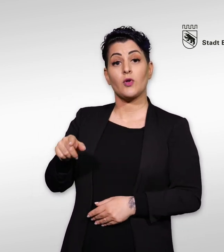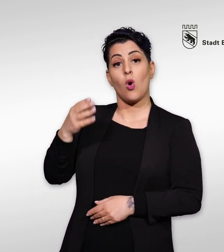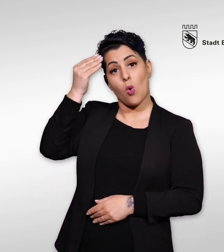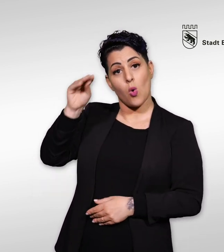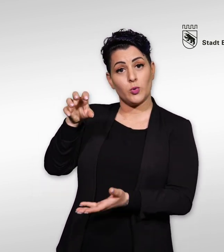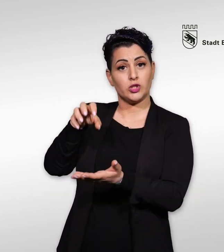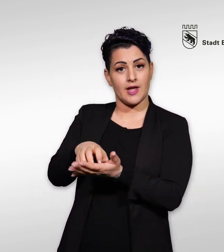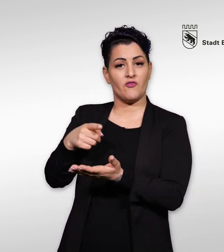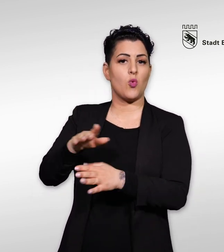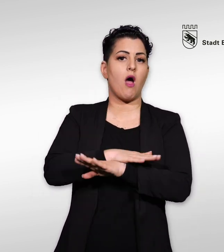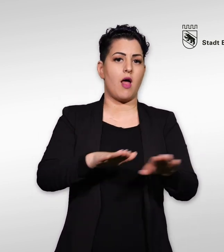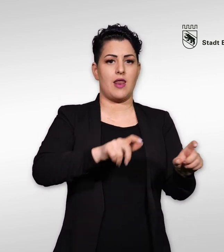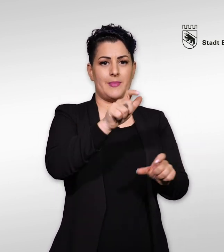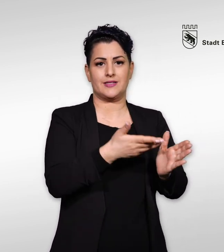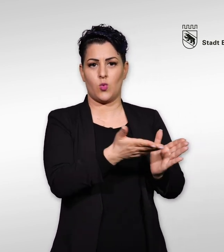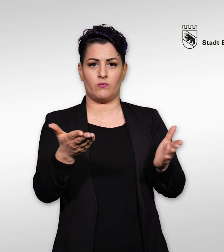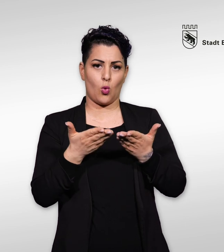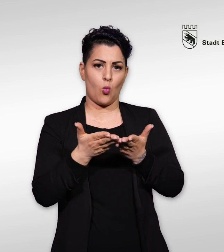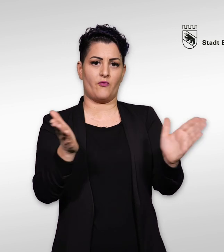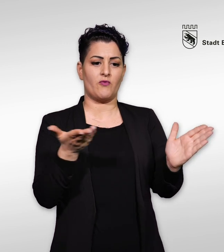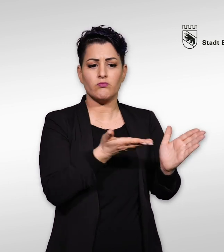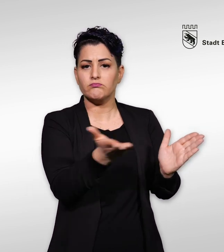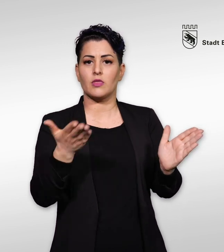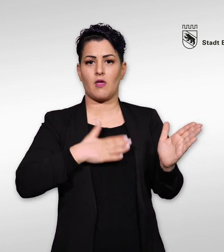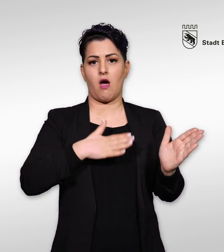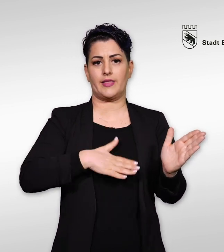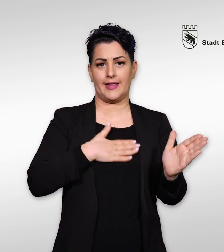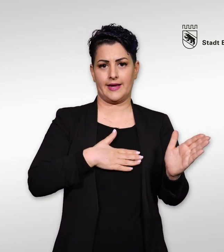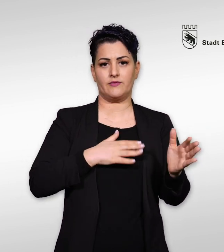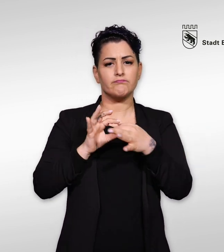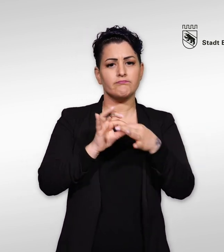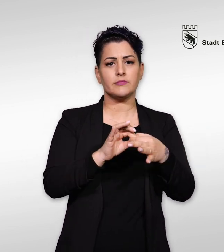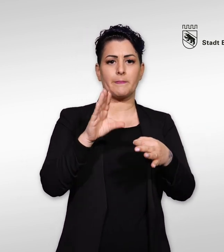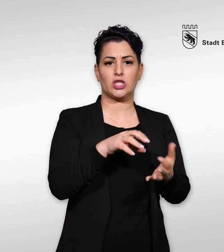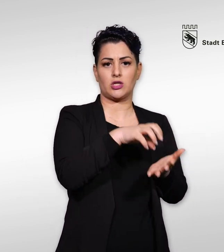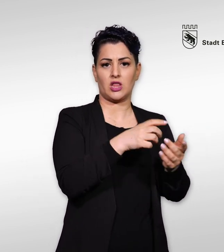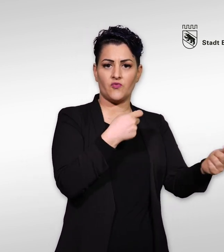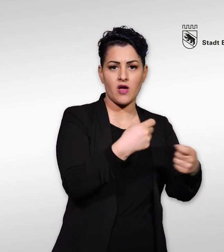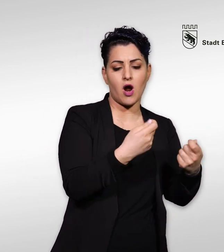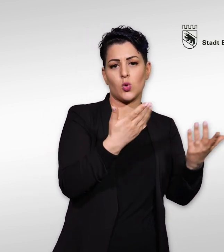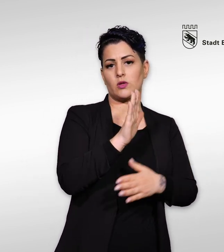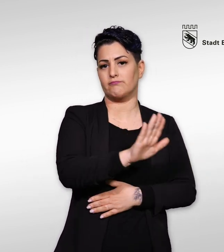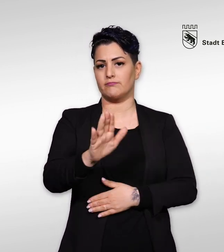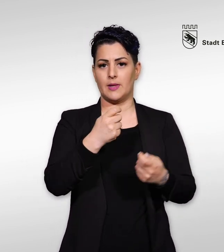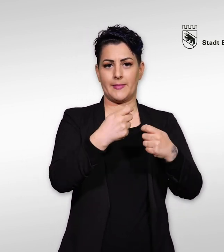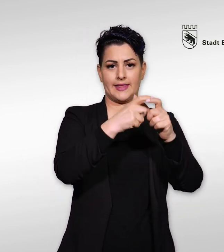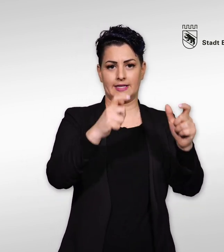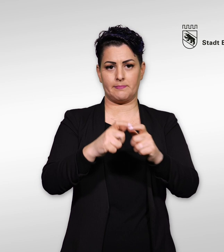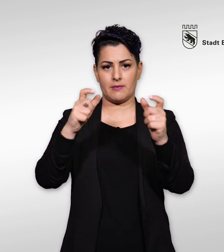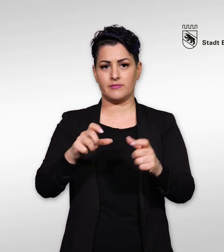Die Ombudsstelle steht allen offen, die ein Anliegen im Zusammenhang mit der städtischen Verwaltung oder Ihren Betrieben EWB oder Bernmobil